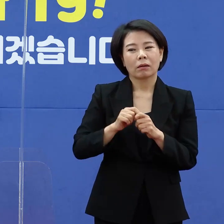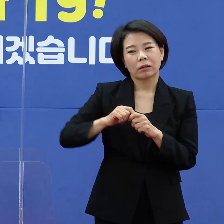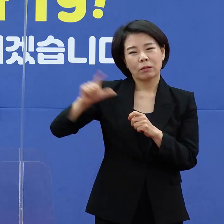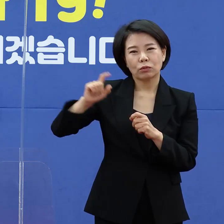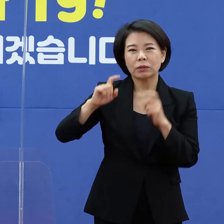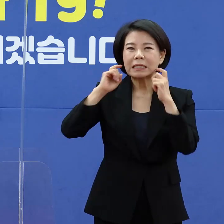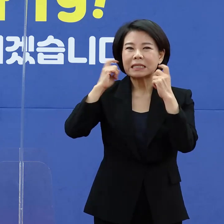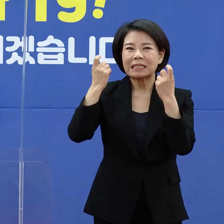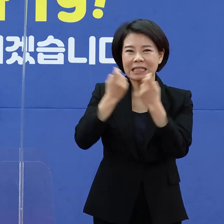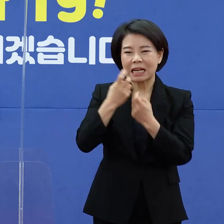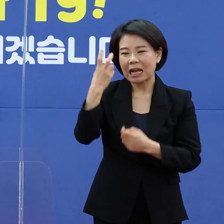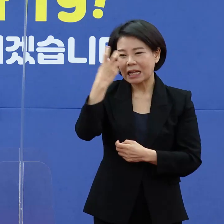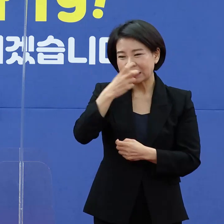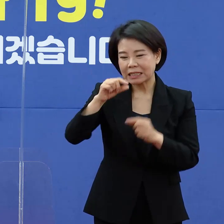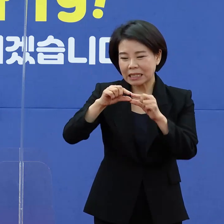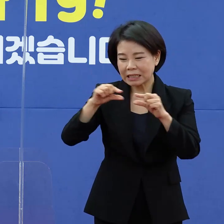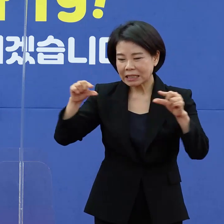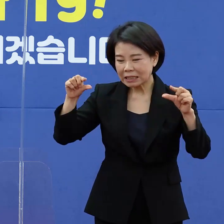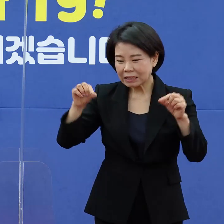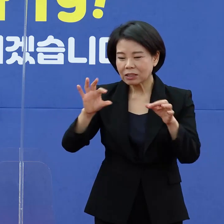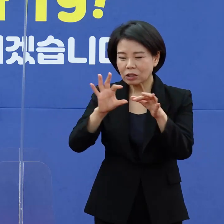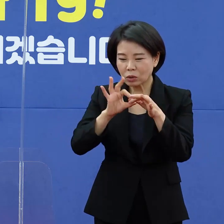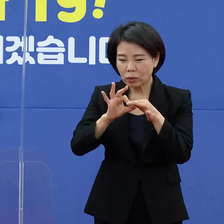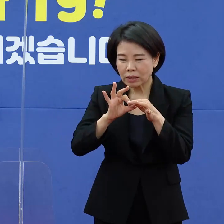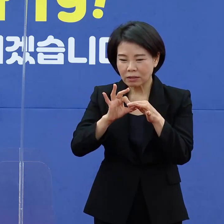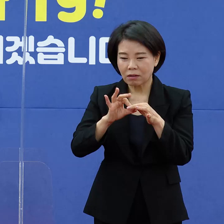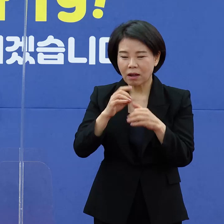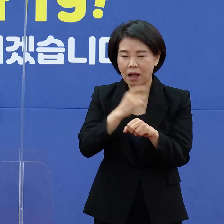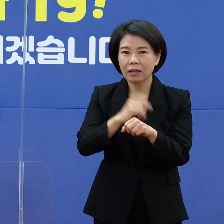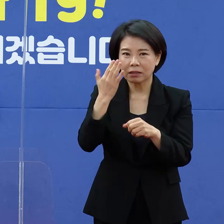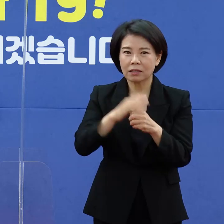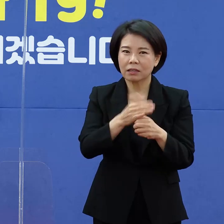통해서 자가진단을 하는 게 굉장히 중요하고